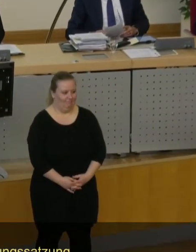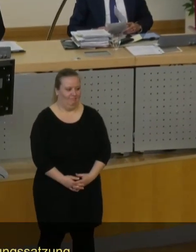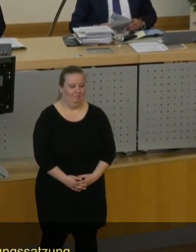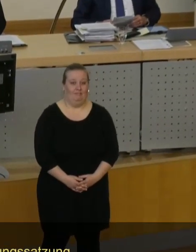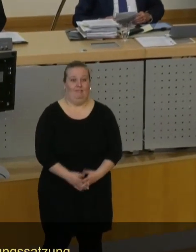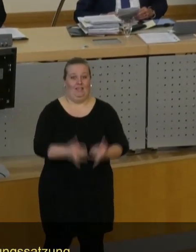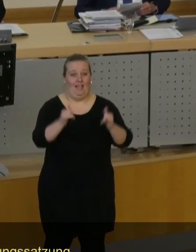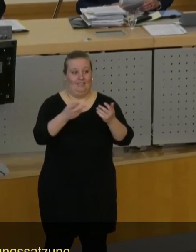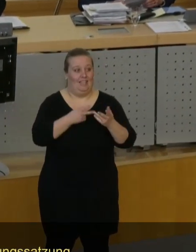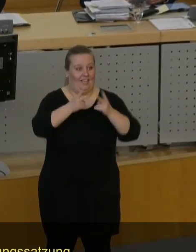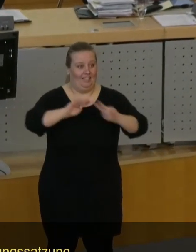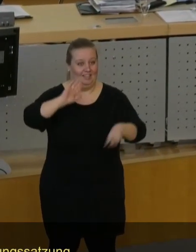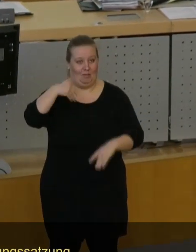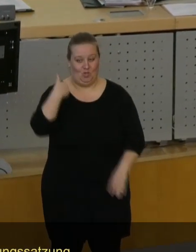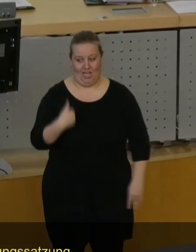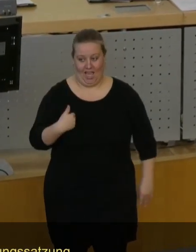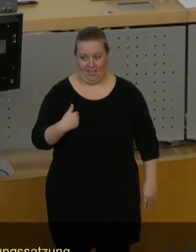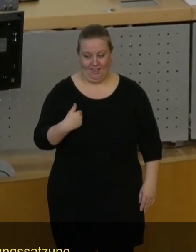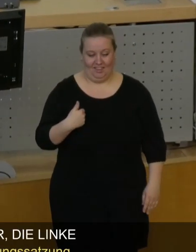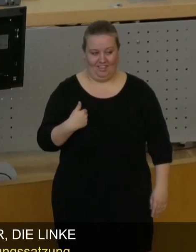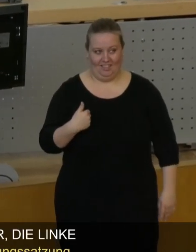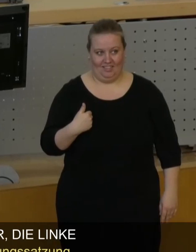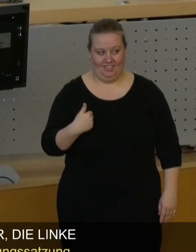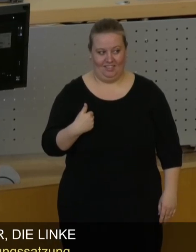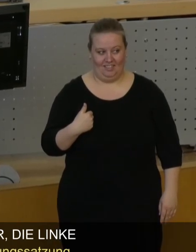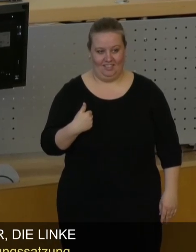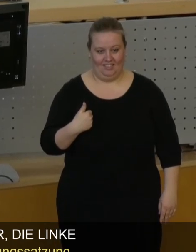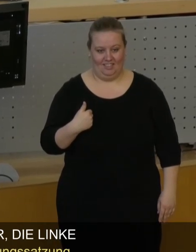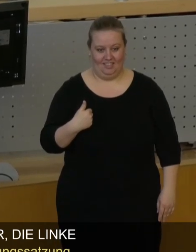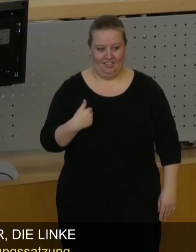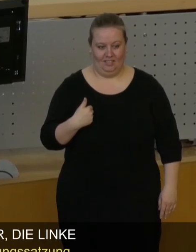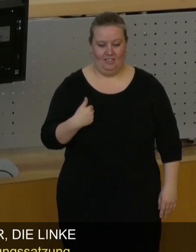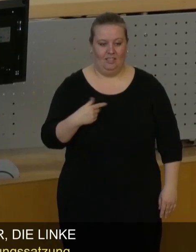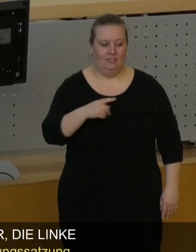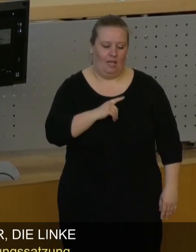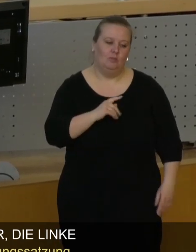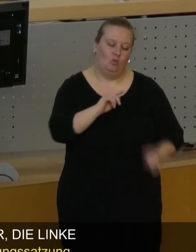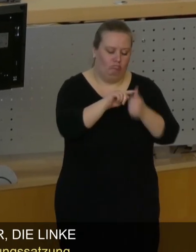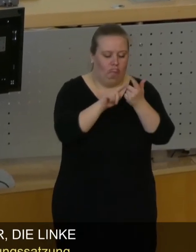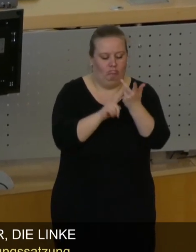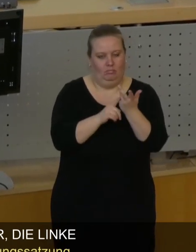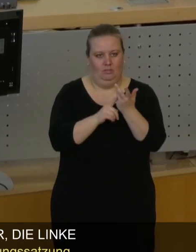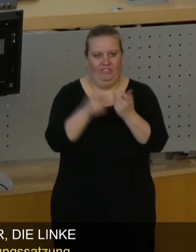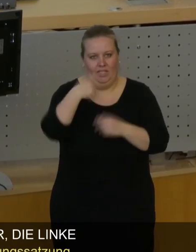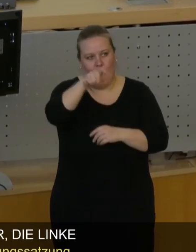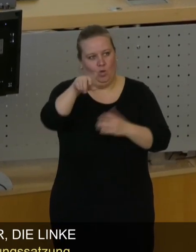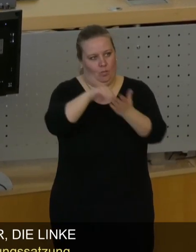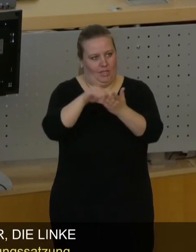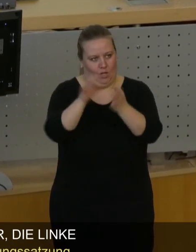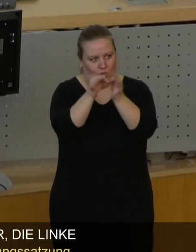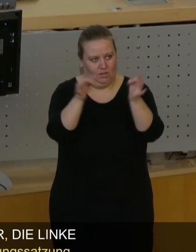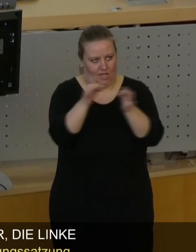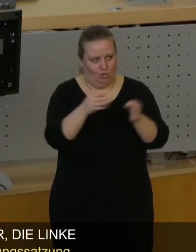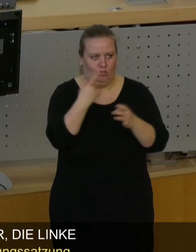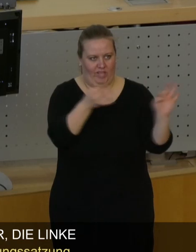Ja, sehr geehrte Damen und Herren, ich möchte tatsächlich noch ein paar Dinge zur Bürgerbeteiligungssatzung